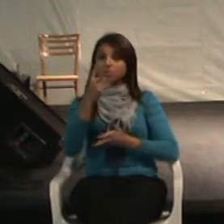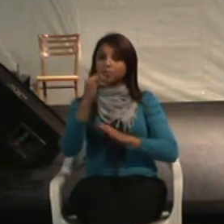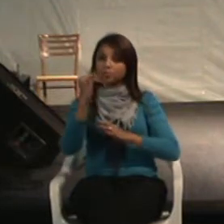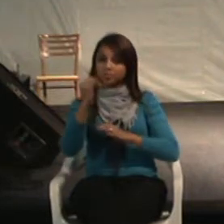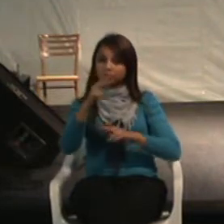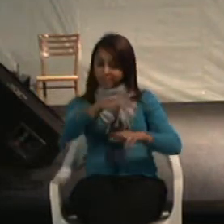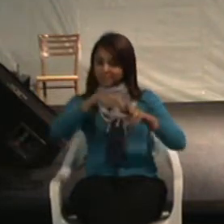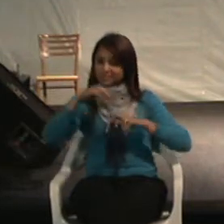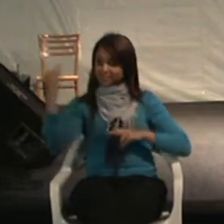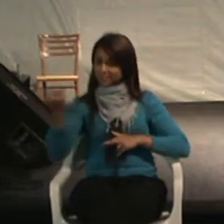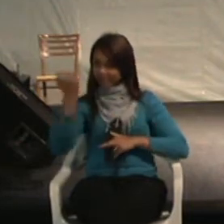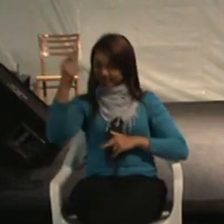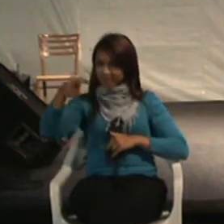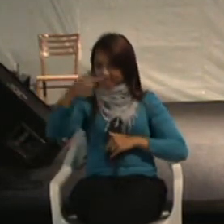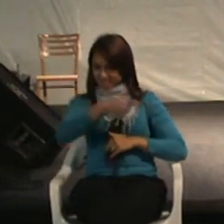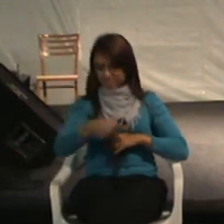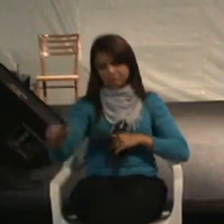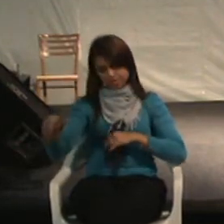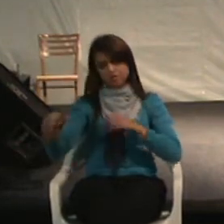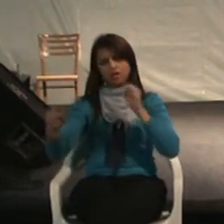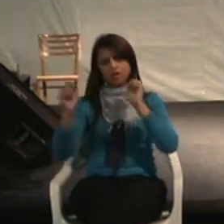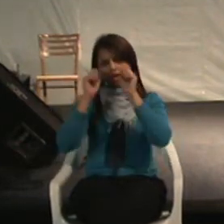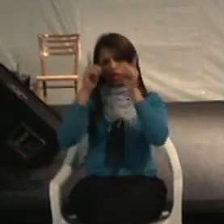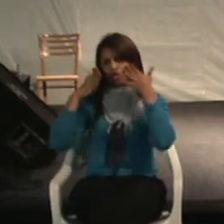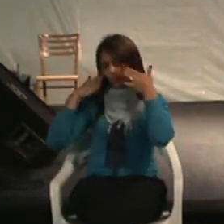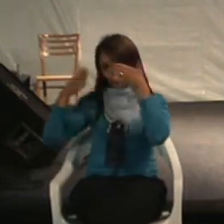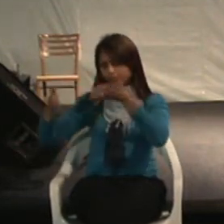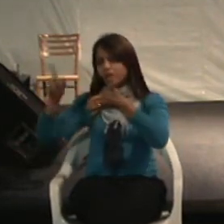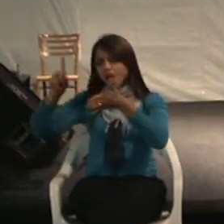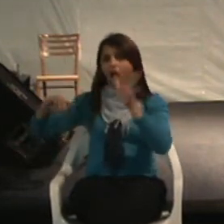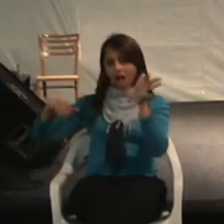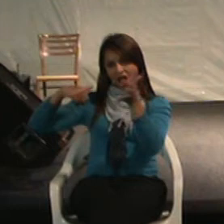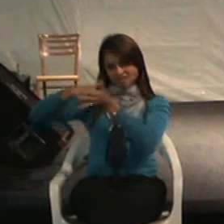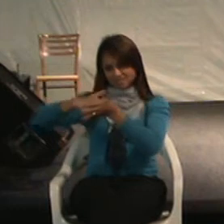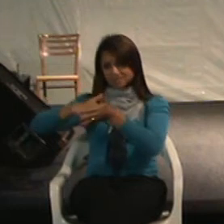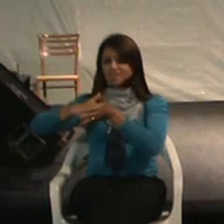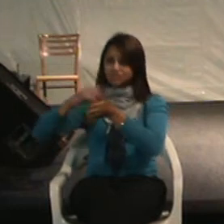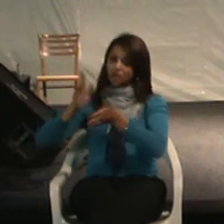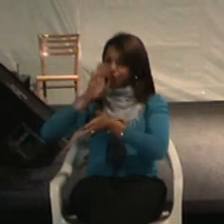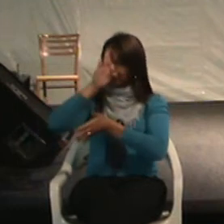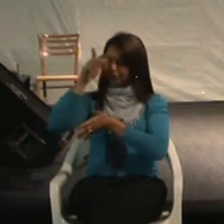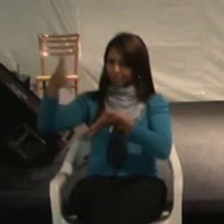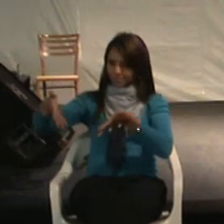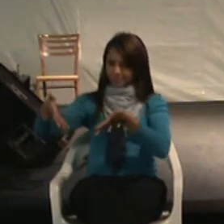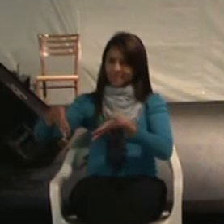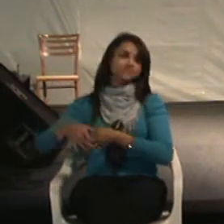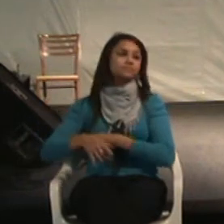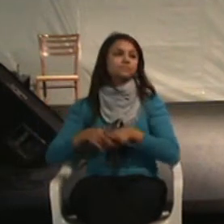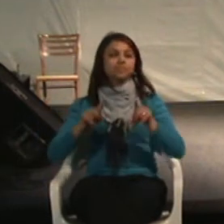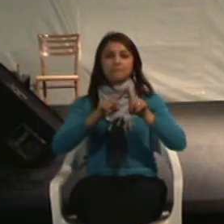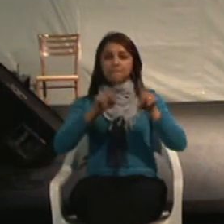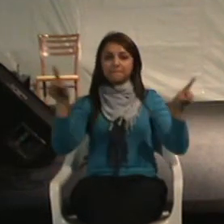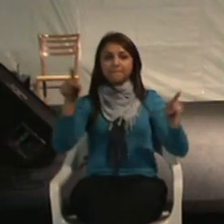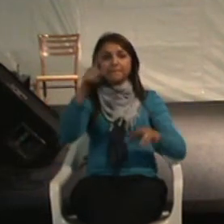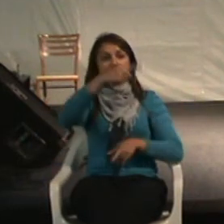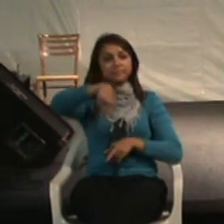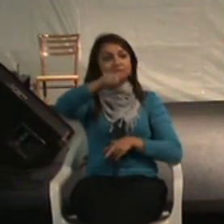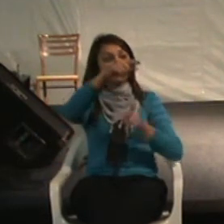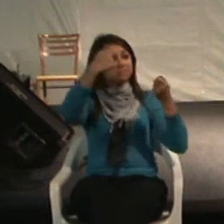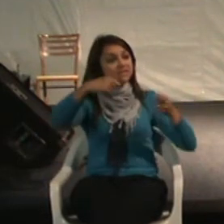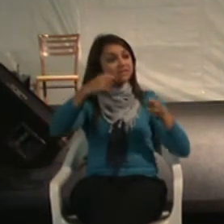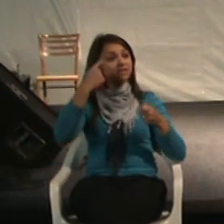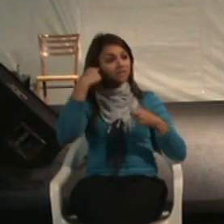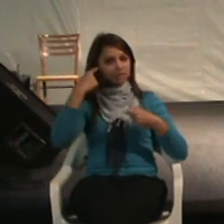apesar de estar voltada para acidentes de trânsito e tudo, que é o foco deste ano, mas vocês têm que estar